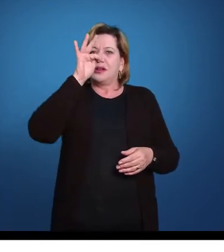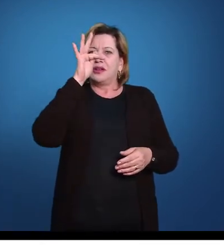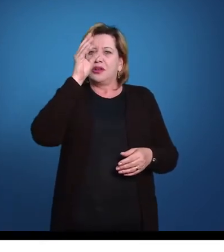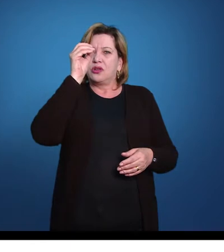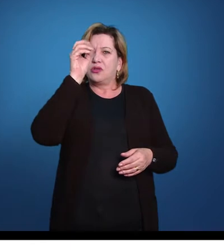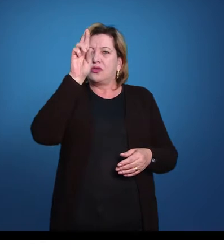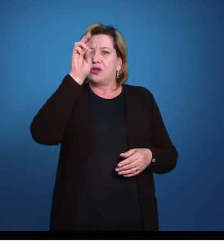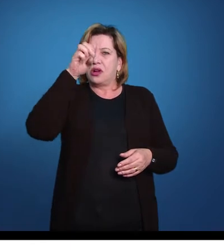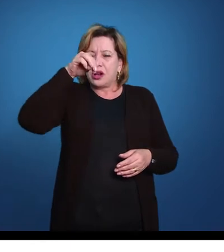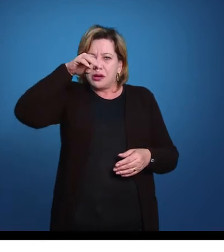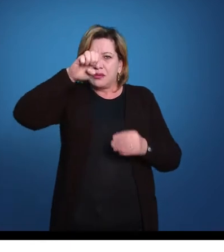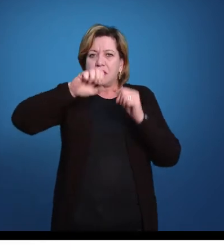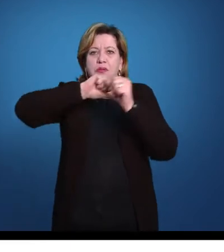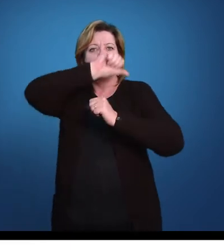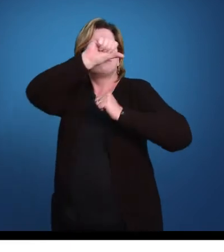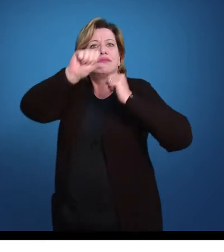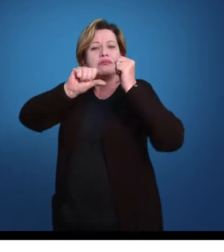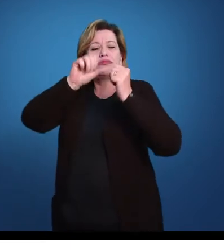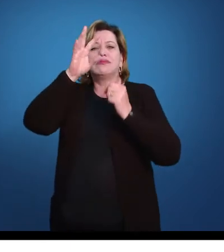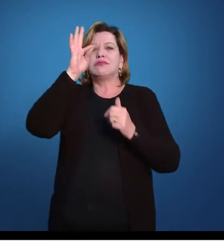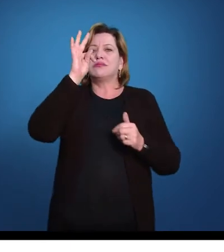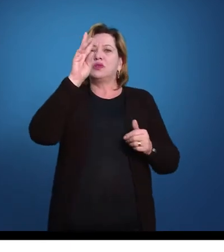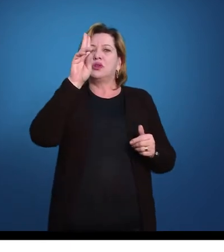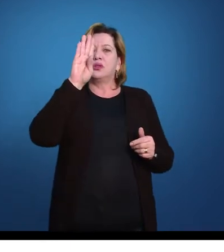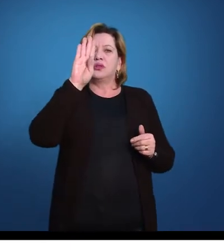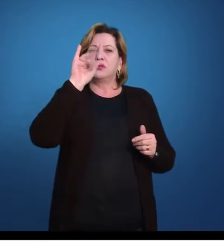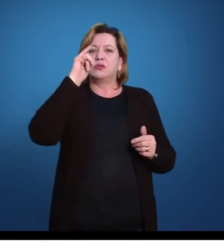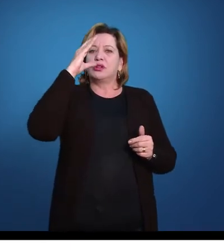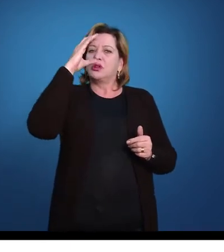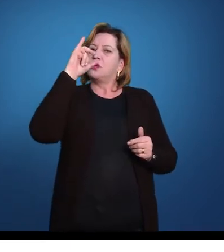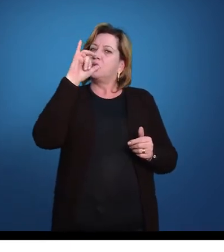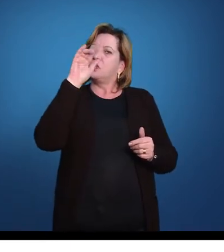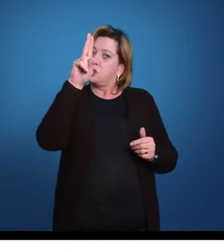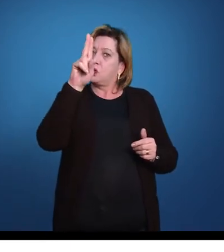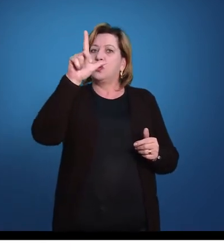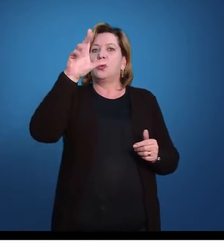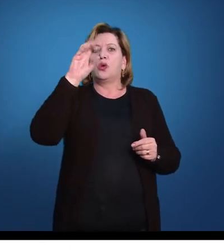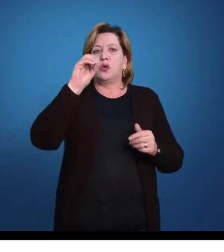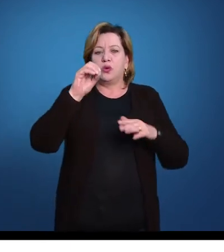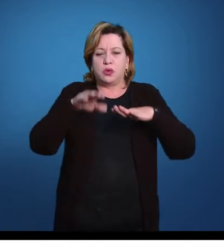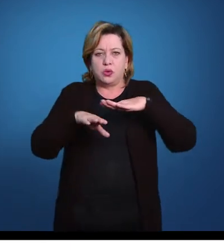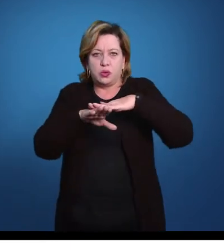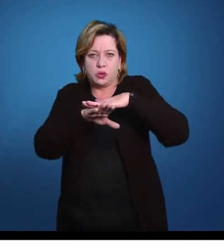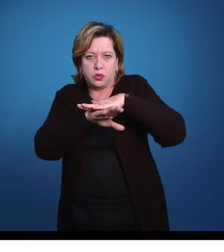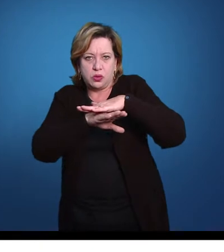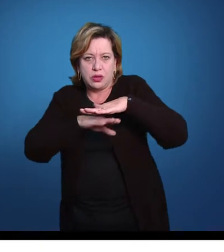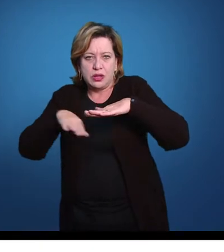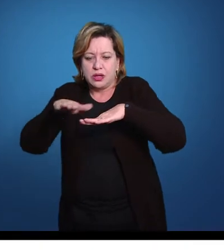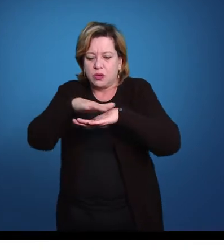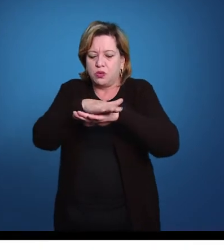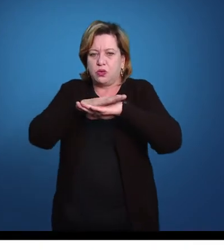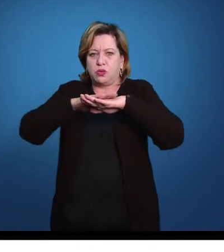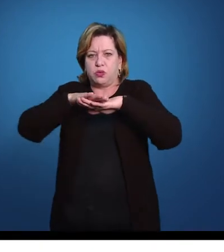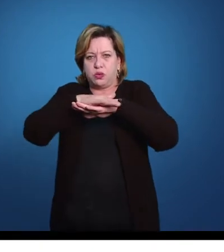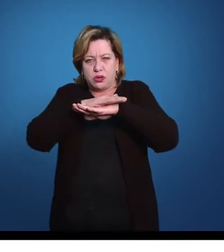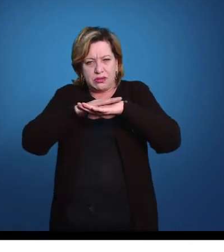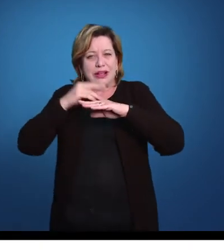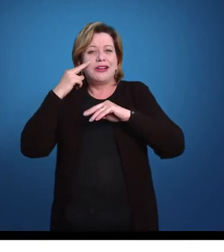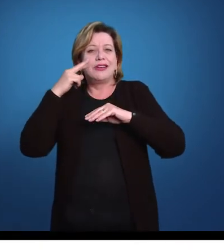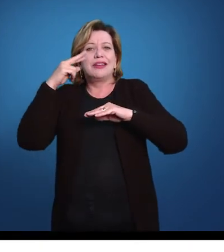imagem aqui, animais que são vermiformes, andam com o ventre encostado no substrato, o dorso para cima, passam a ser